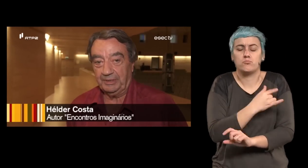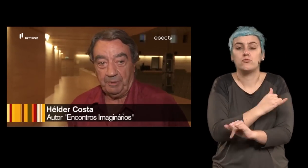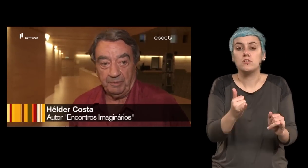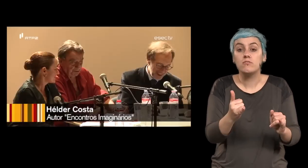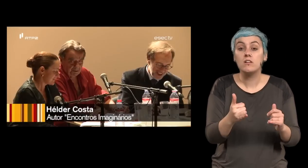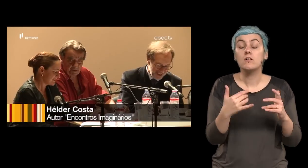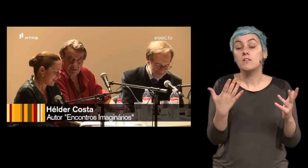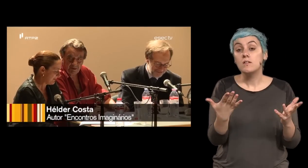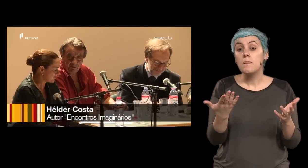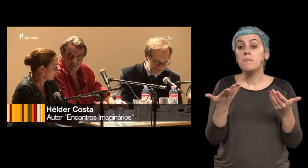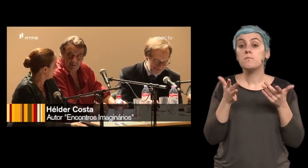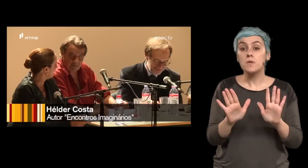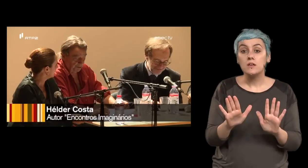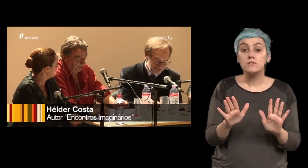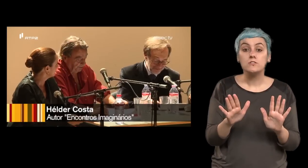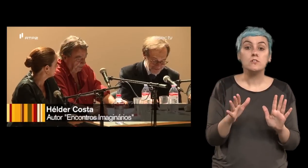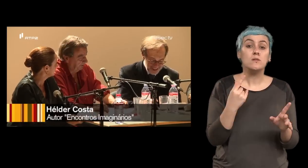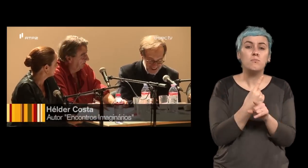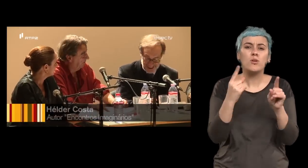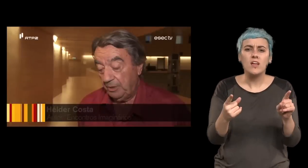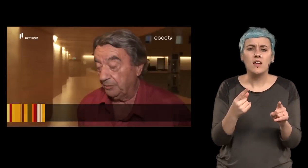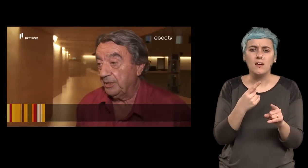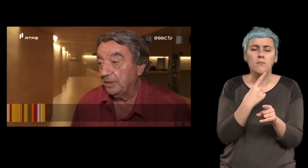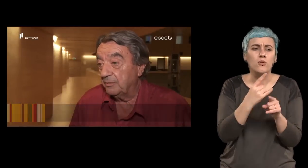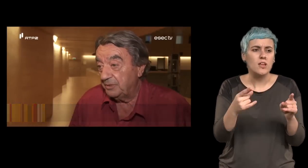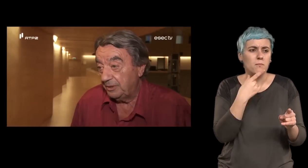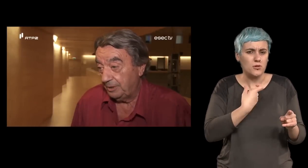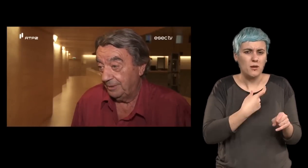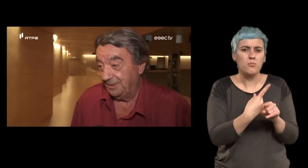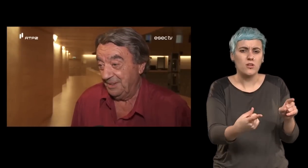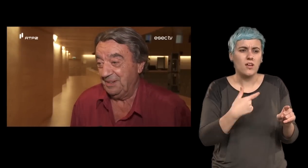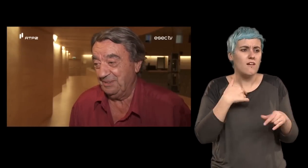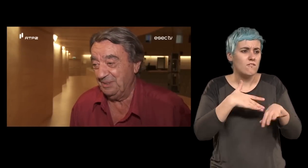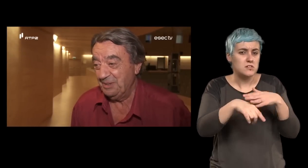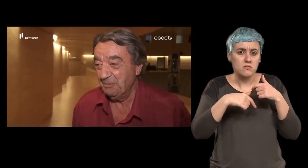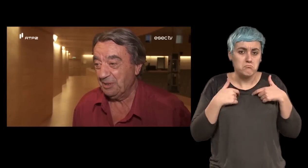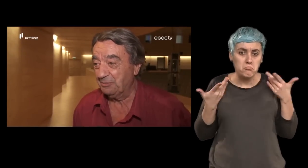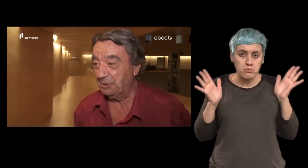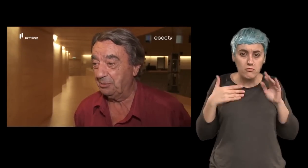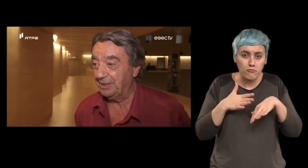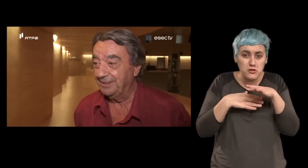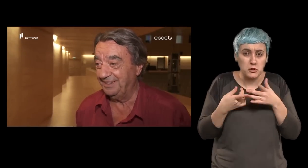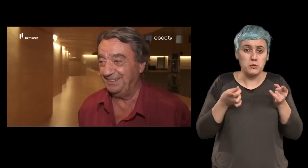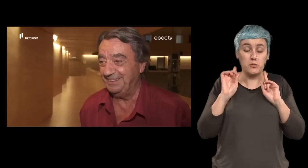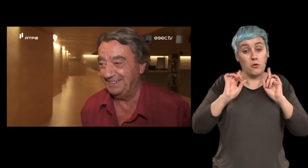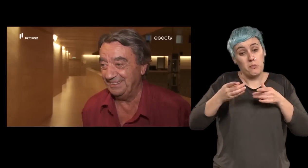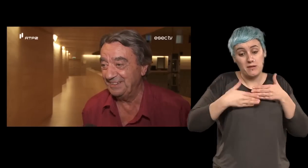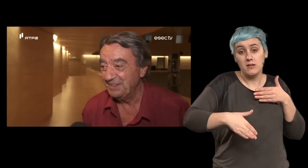está bem mas vai a fazer bom mas porquê? é pá eu não tenho nada que fazer mas eu comecei por aí e